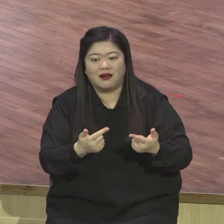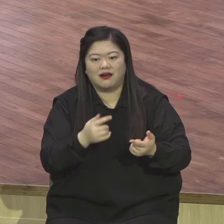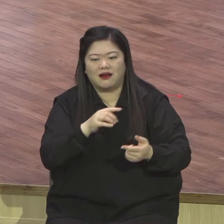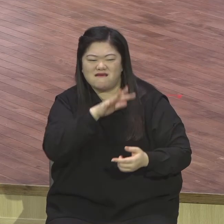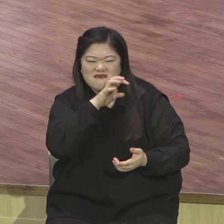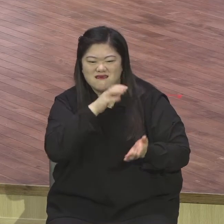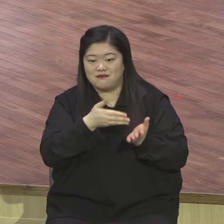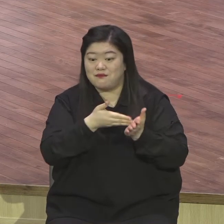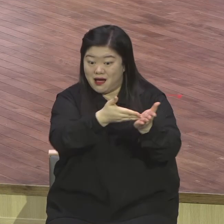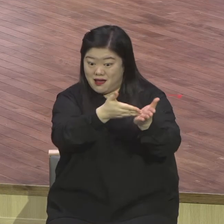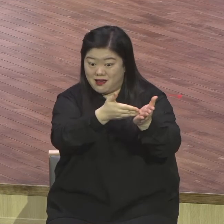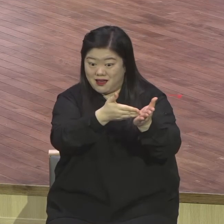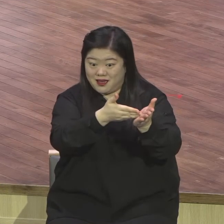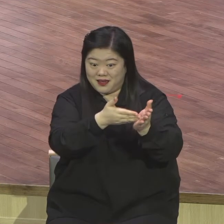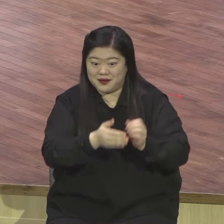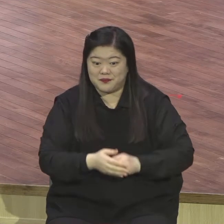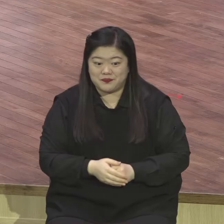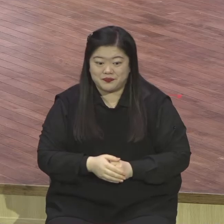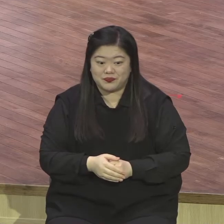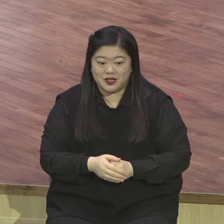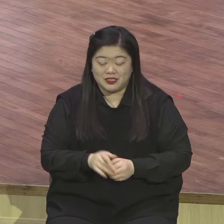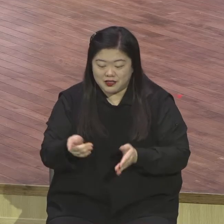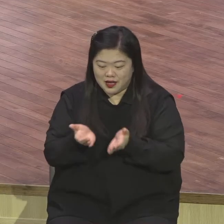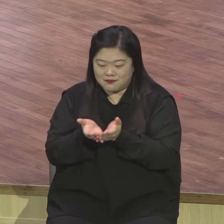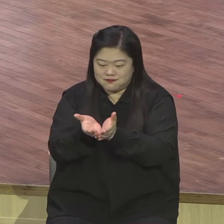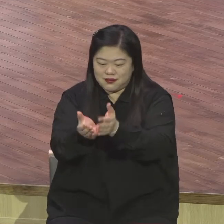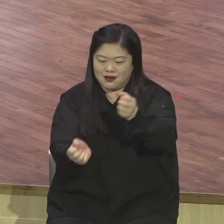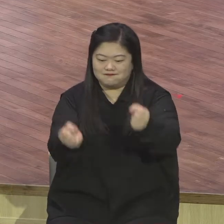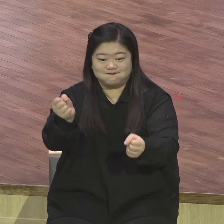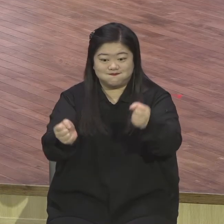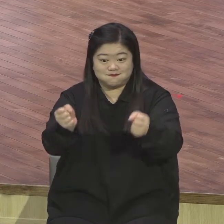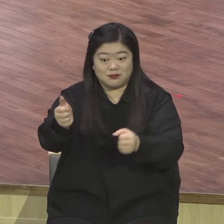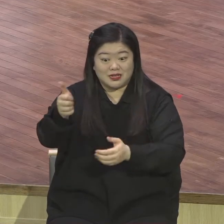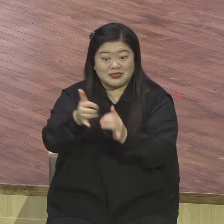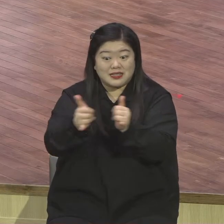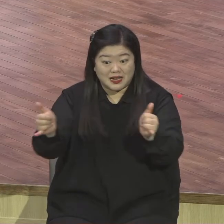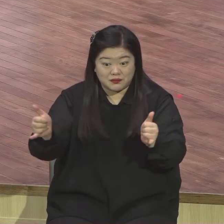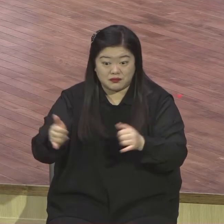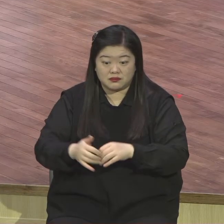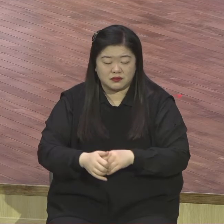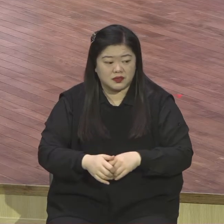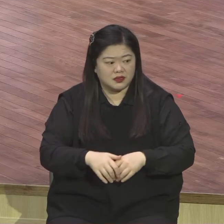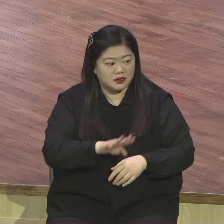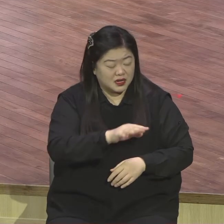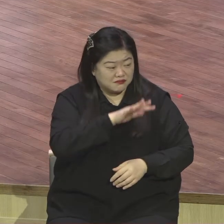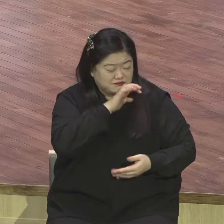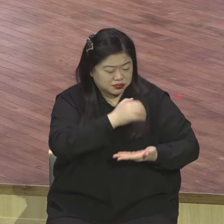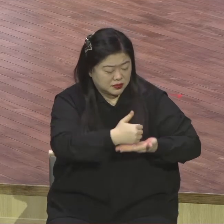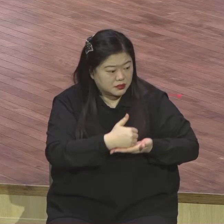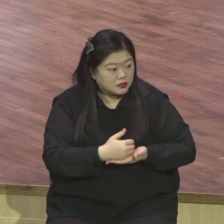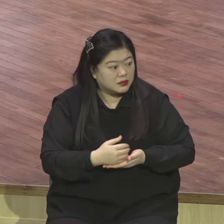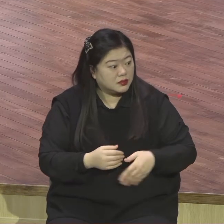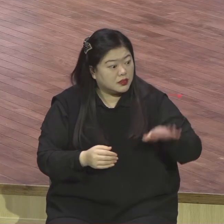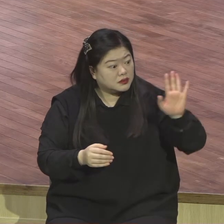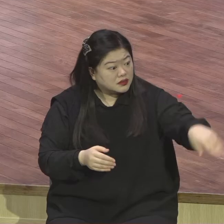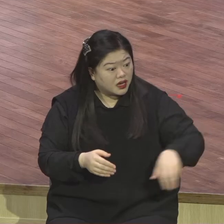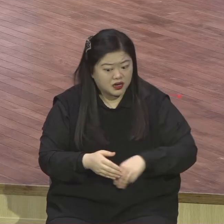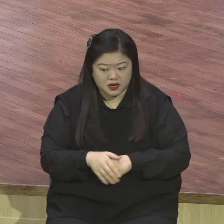지금 바로 여기가 그 유명한 예수님이 물 위로 걸었던 곳 아닙니까?